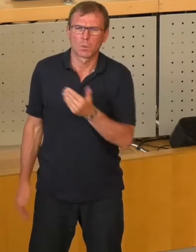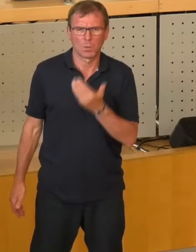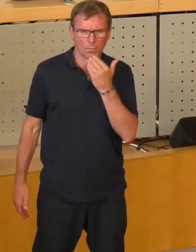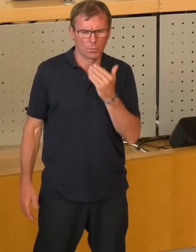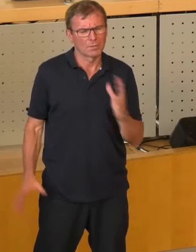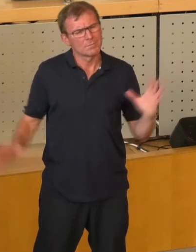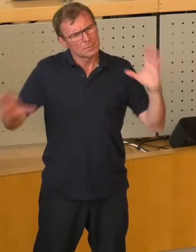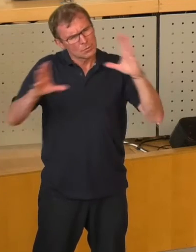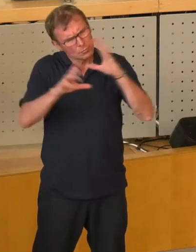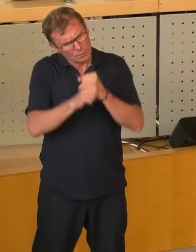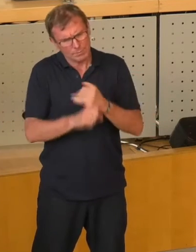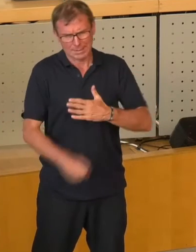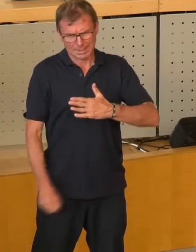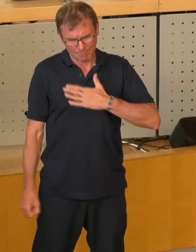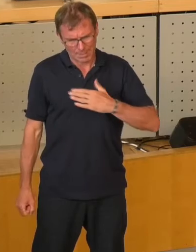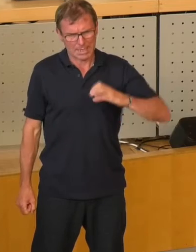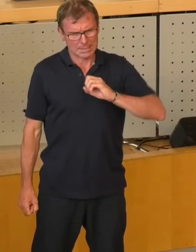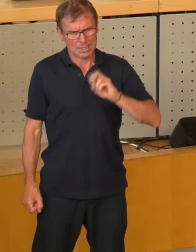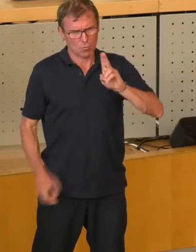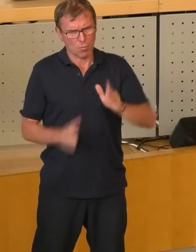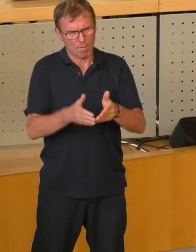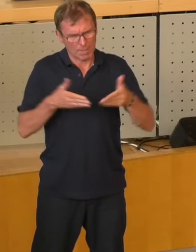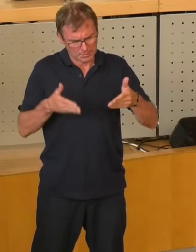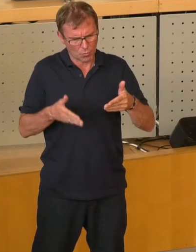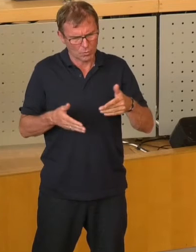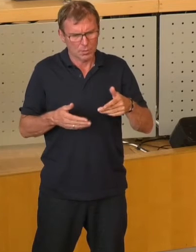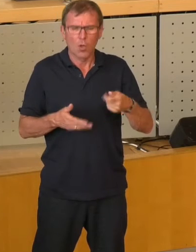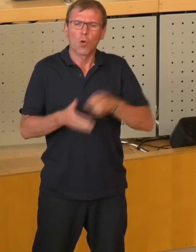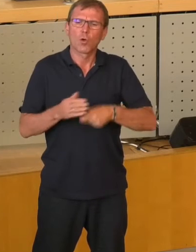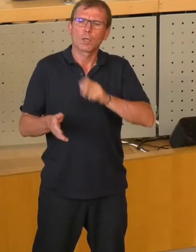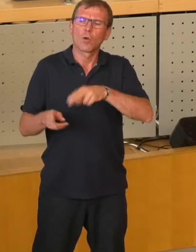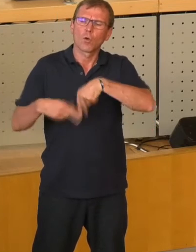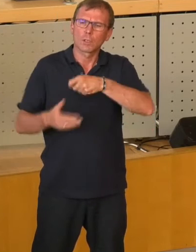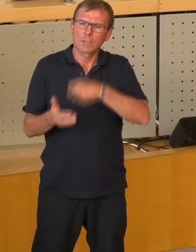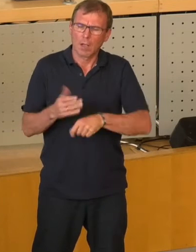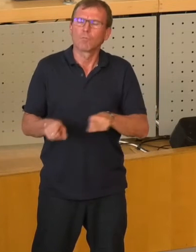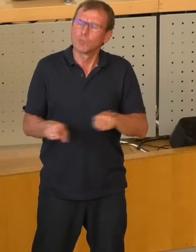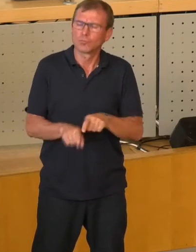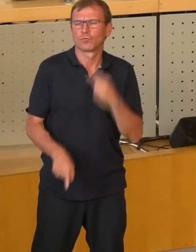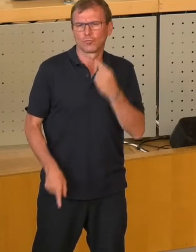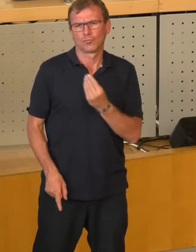Zusammenfassend also noch mal, wir, die CDU-Fraktion, wird diesem Rückkauf zustimmen.